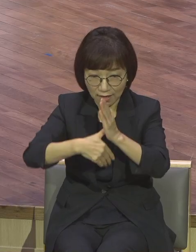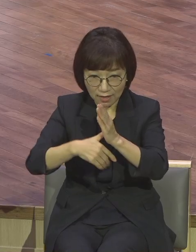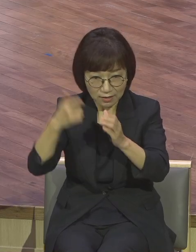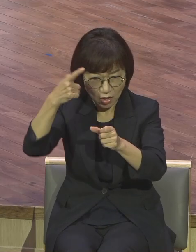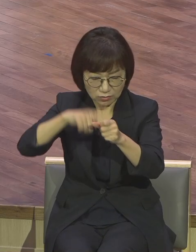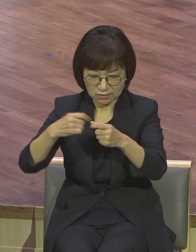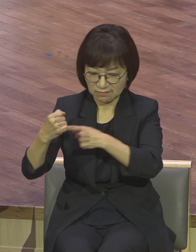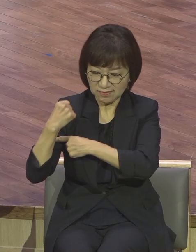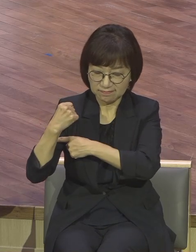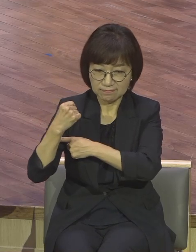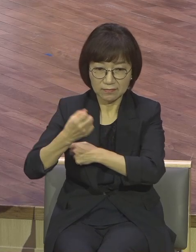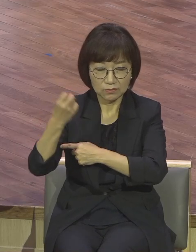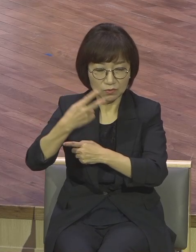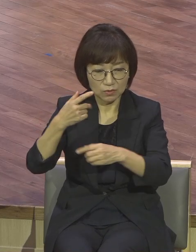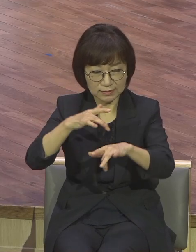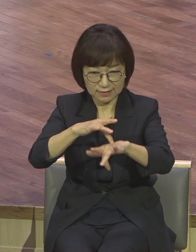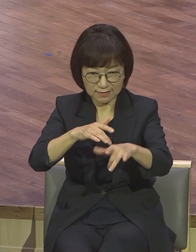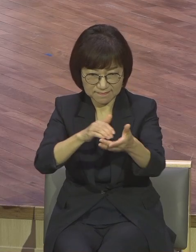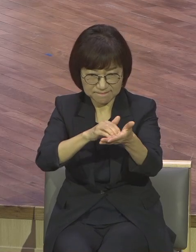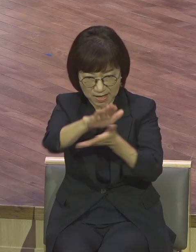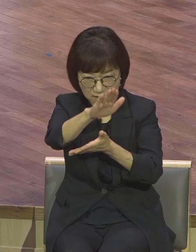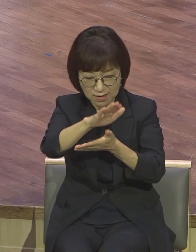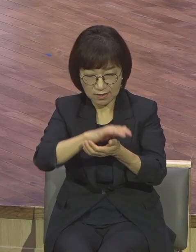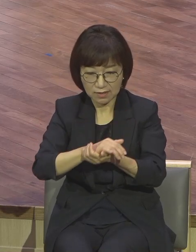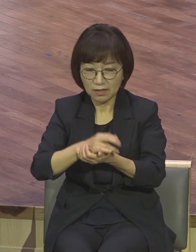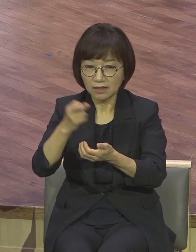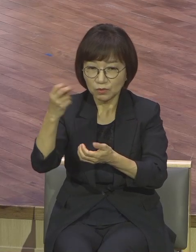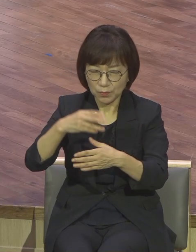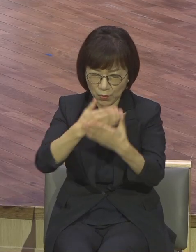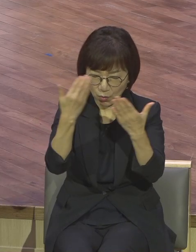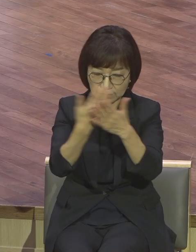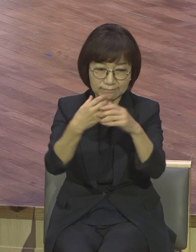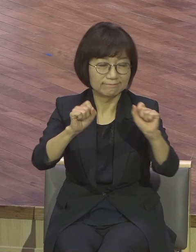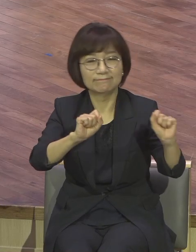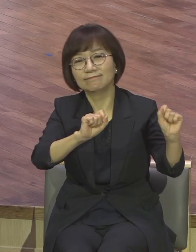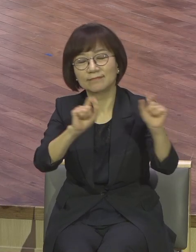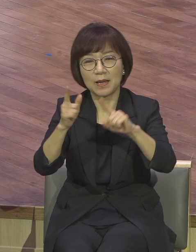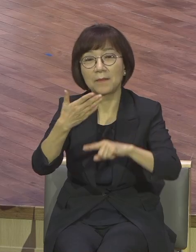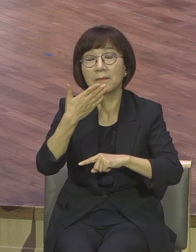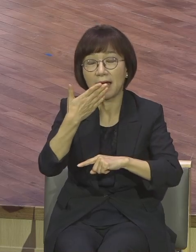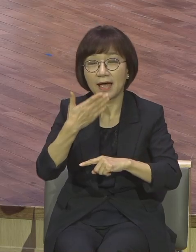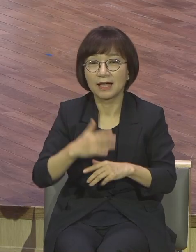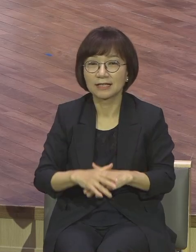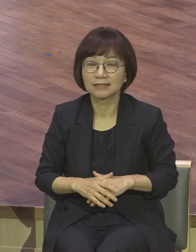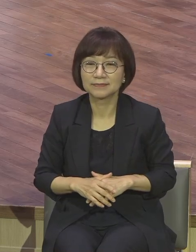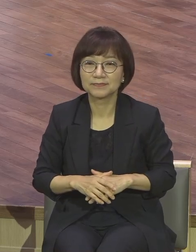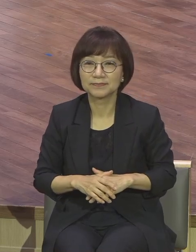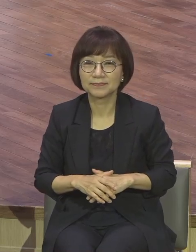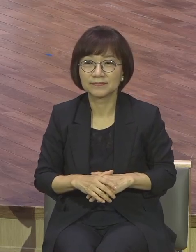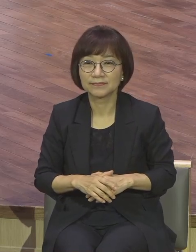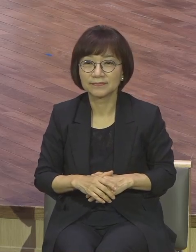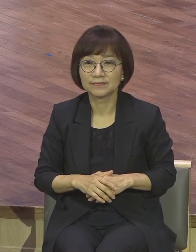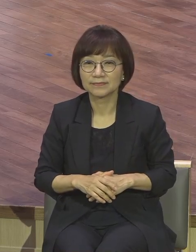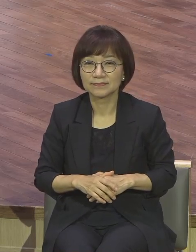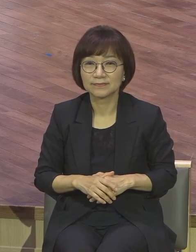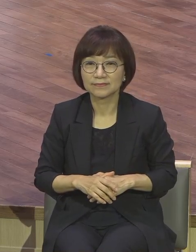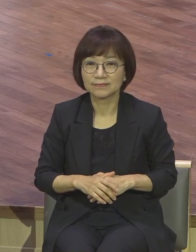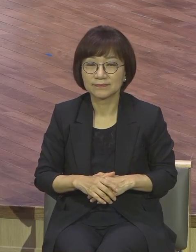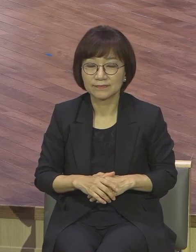단질되었던 모든 관계가 회복이 되고 아멘 다 관계가 다 회복 무너졌던 경제도 다